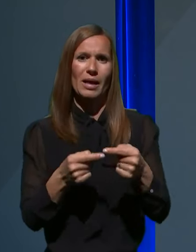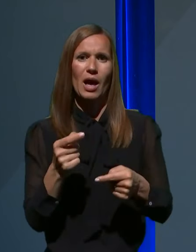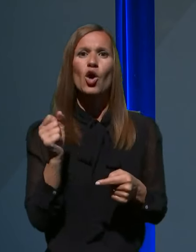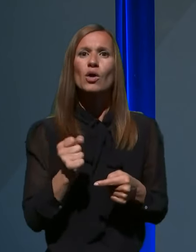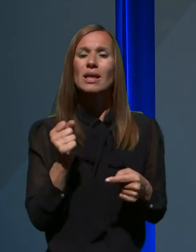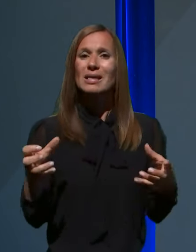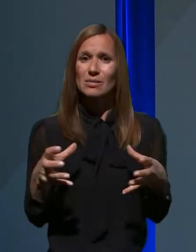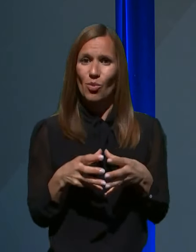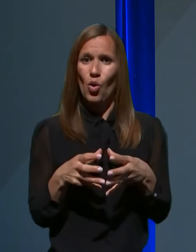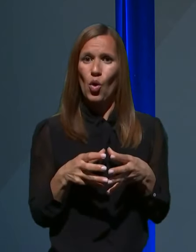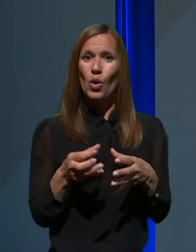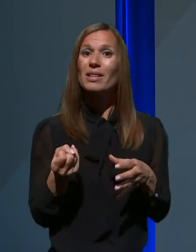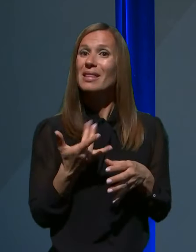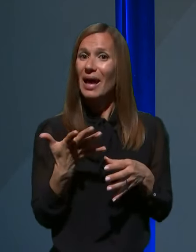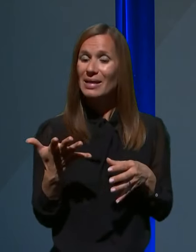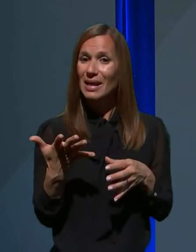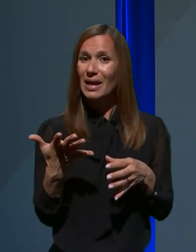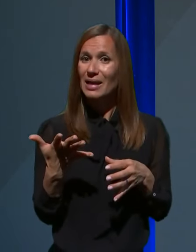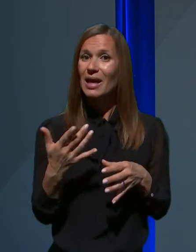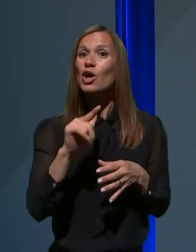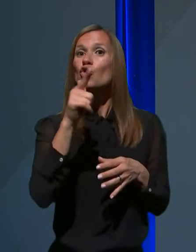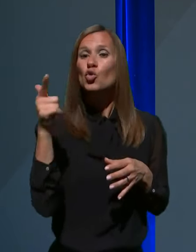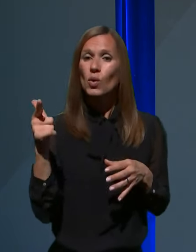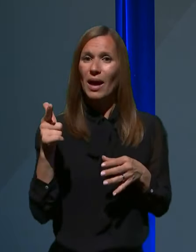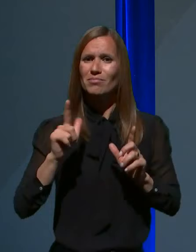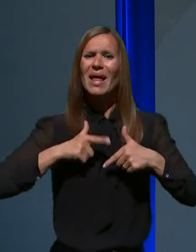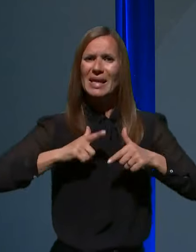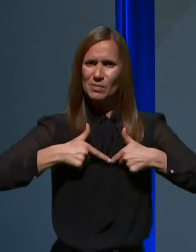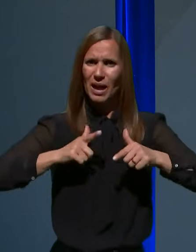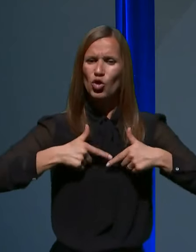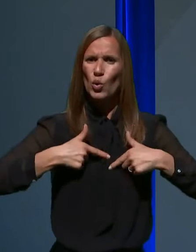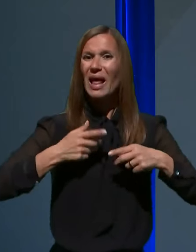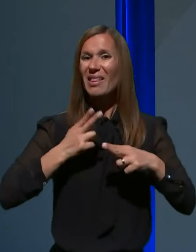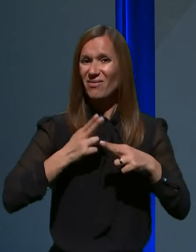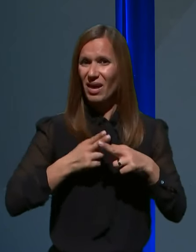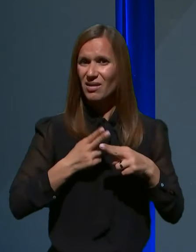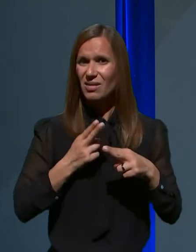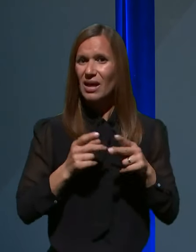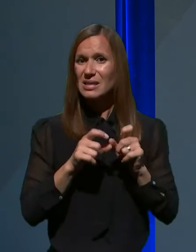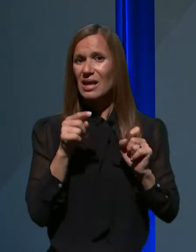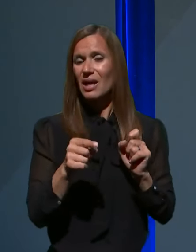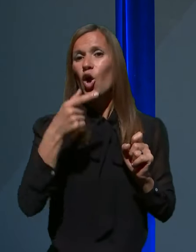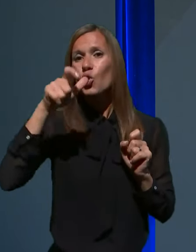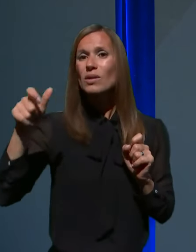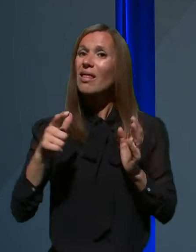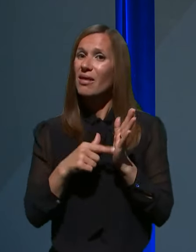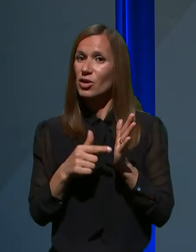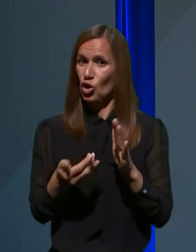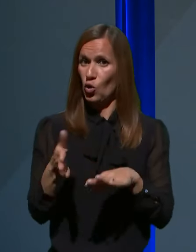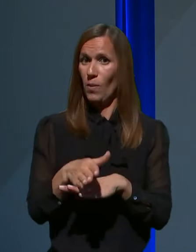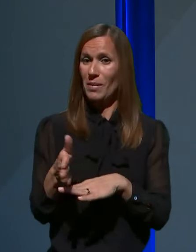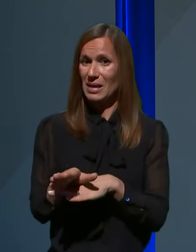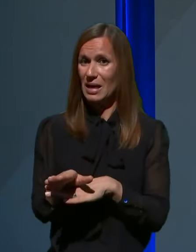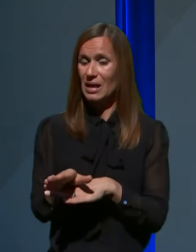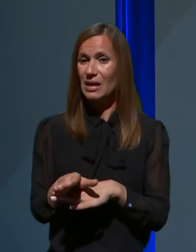nekatere druge respiratorne infekte, zaradi katerih so ljudje največ katomirali. Namreč vedeti je